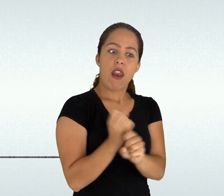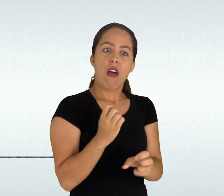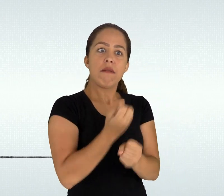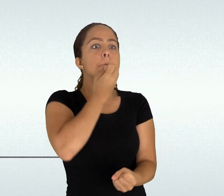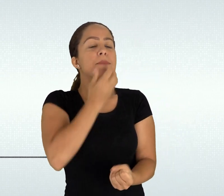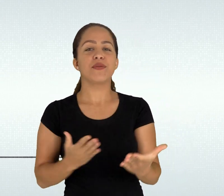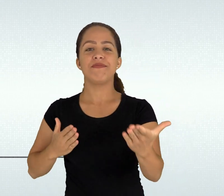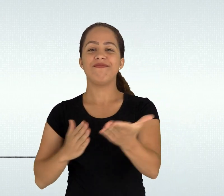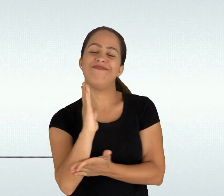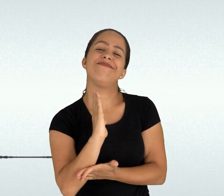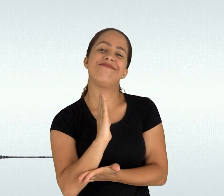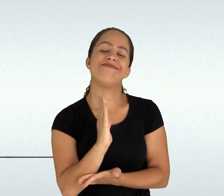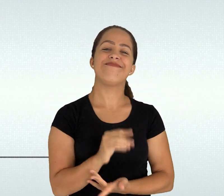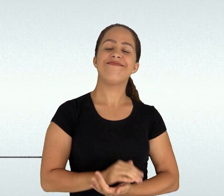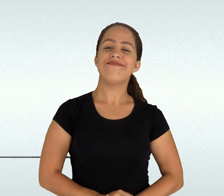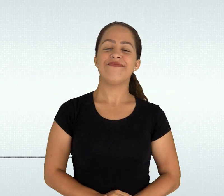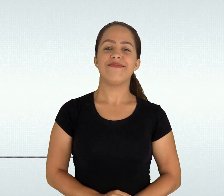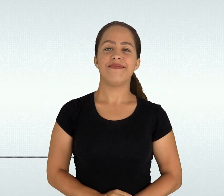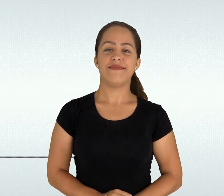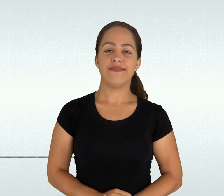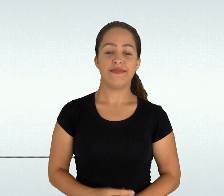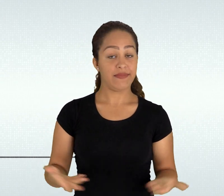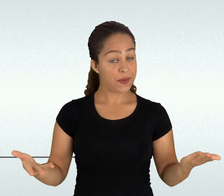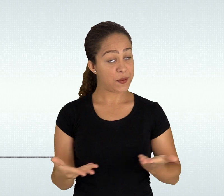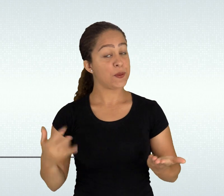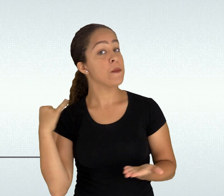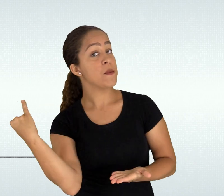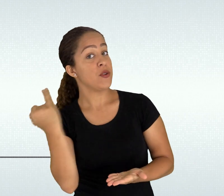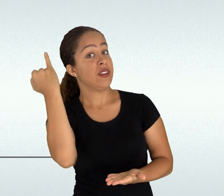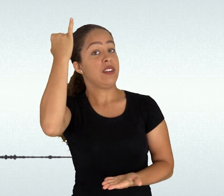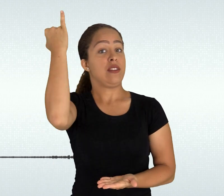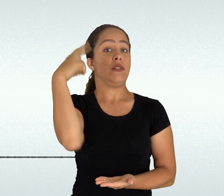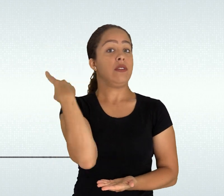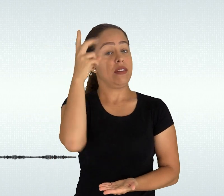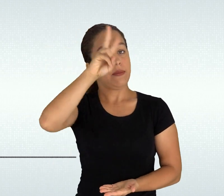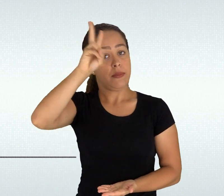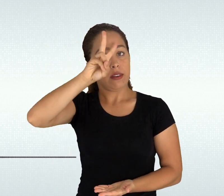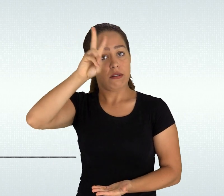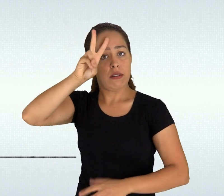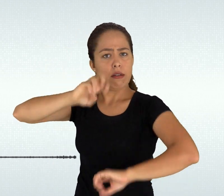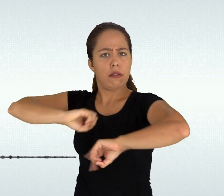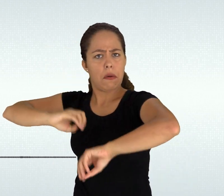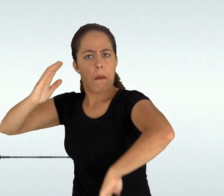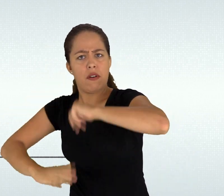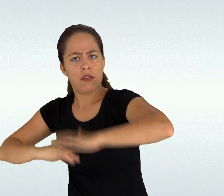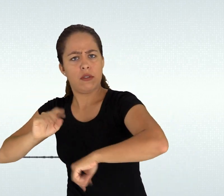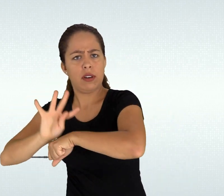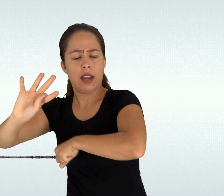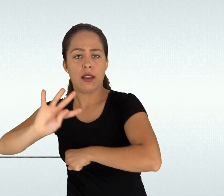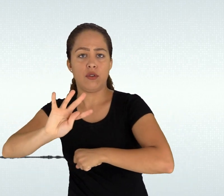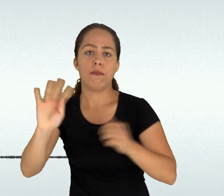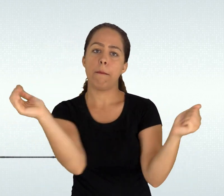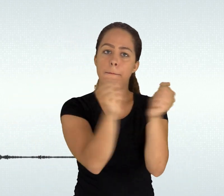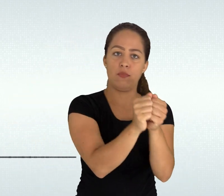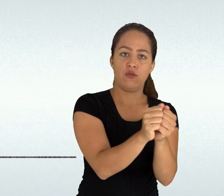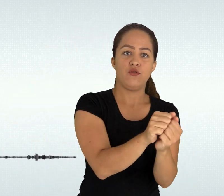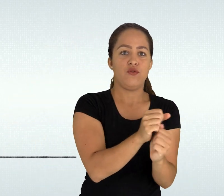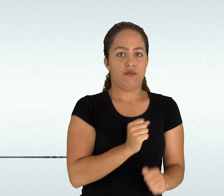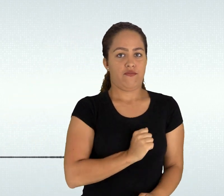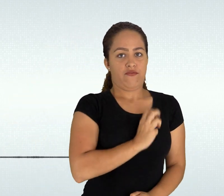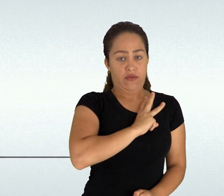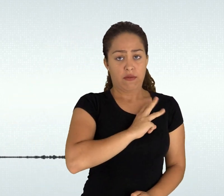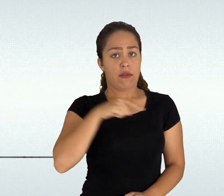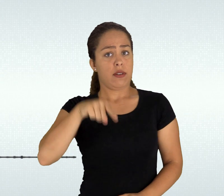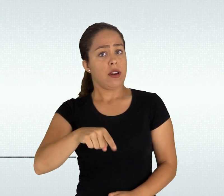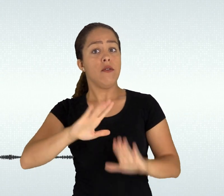a preparação adequada para tais exames neste momento é crucial resgatarmos o entendimento de